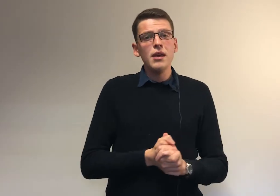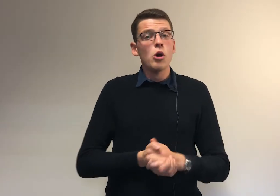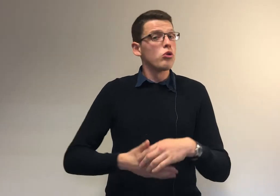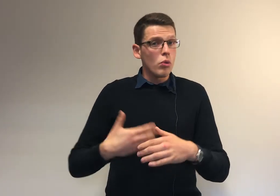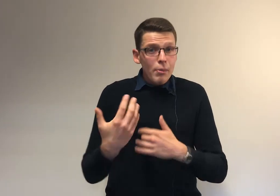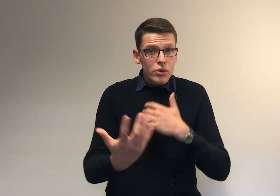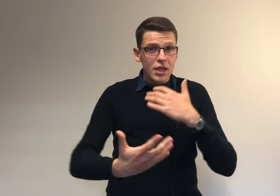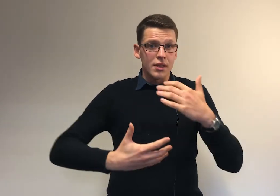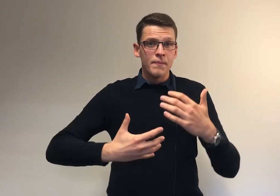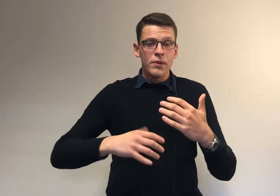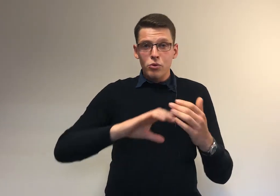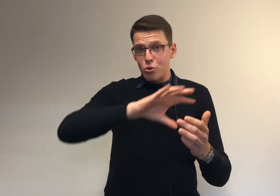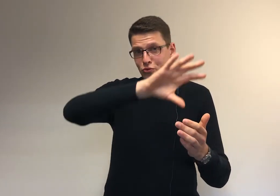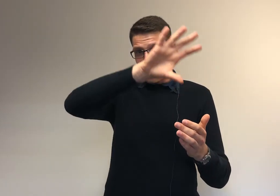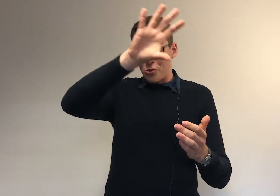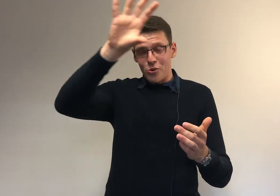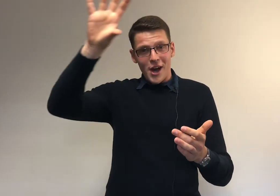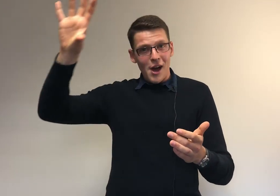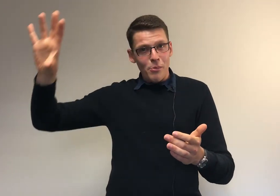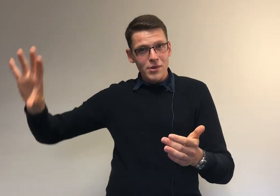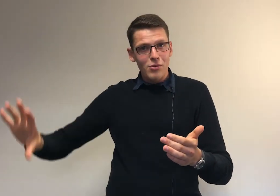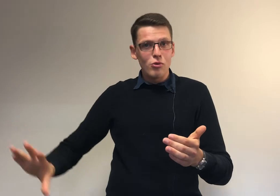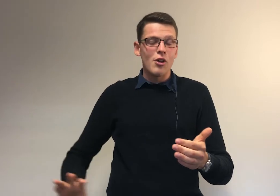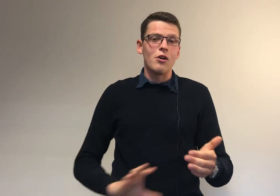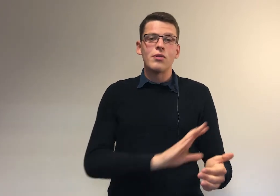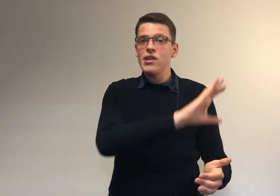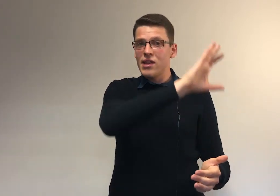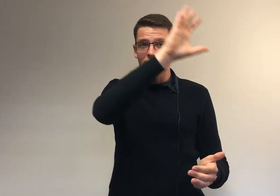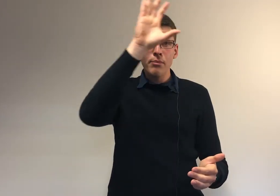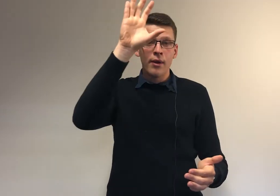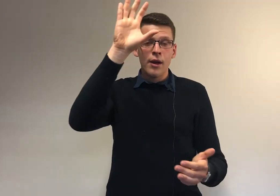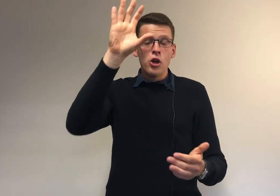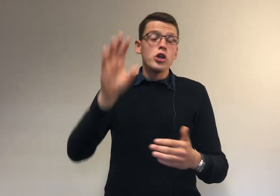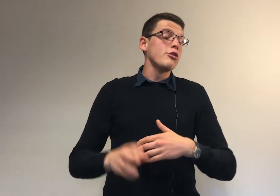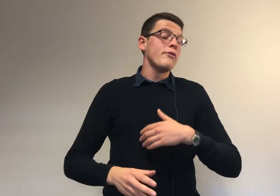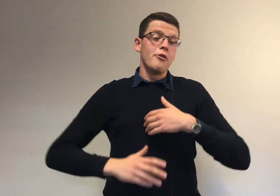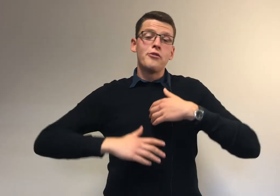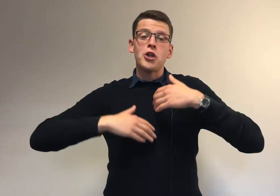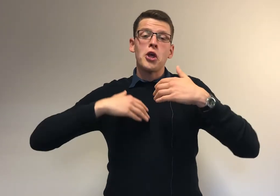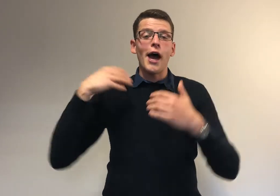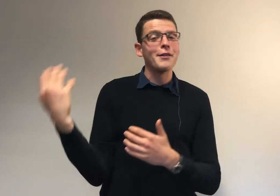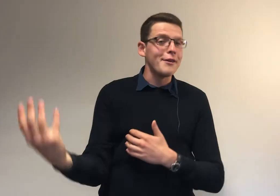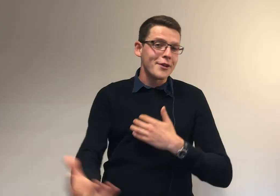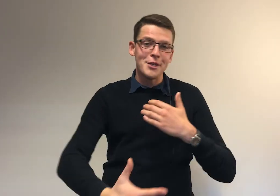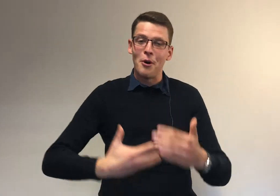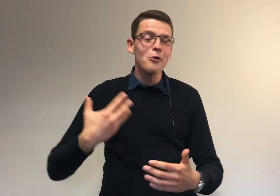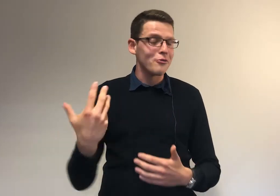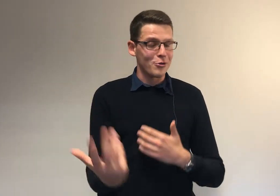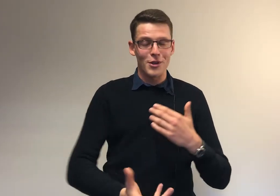sont là pour t'aider. Donc, tu vois qu'on a un processus en six étapes qui se fait, en fait, assez facilement, de façon assez